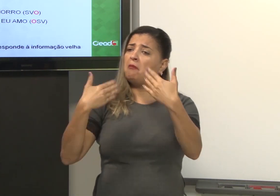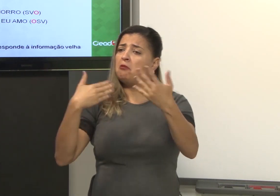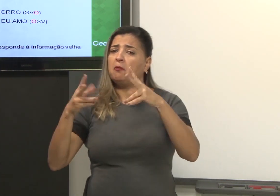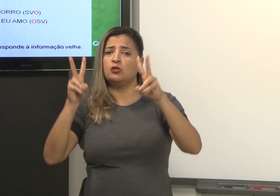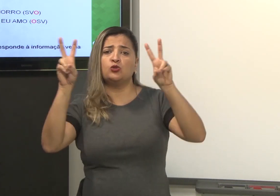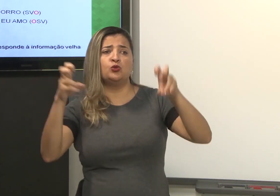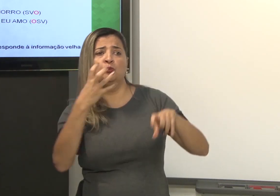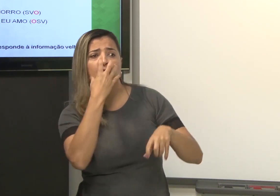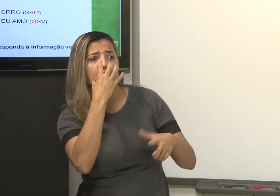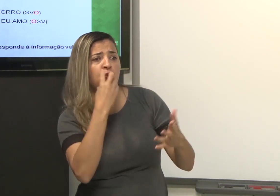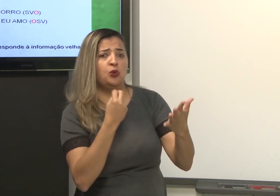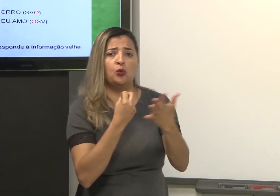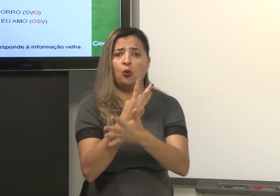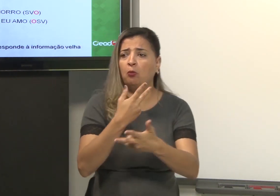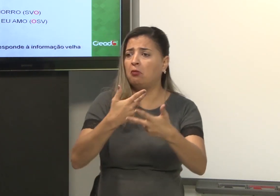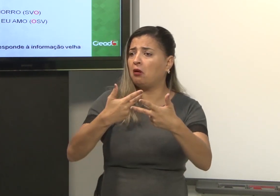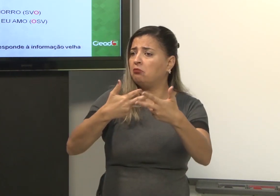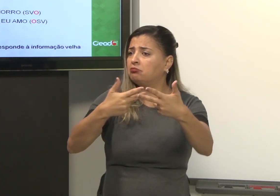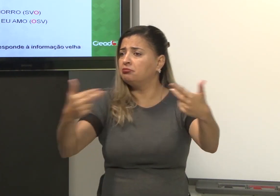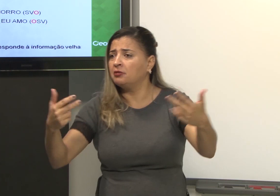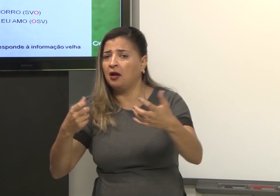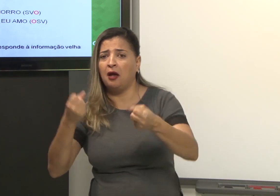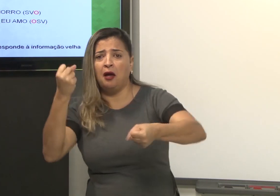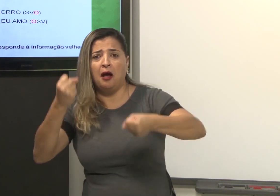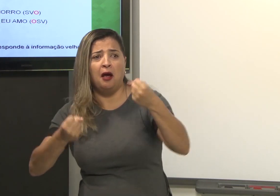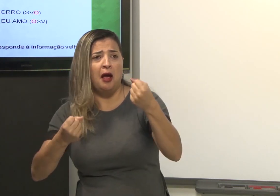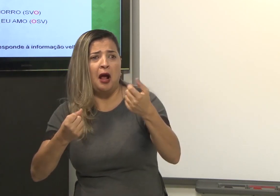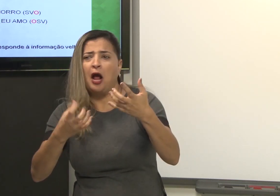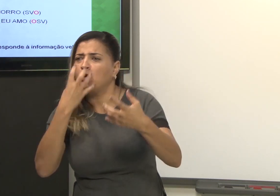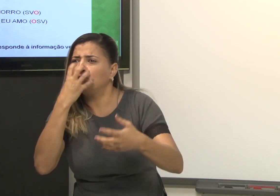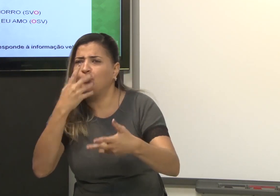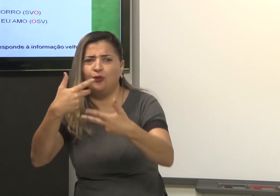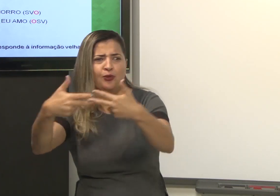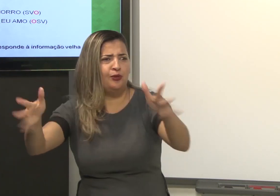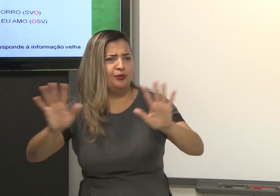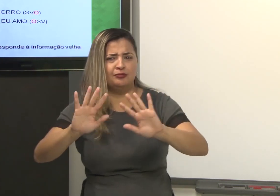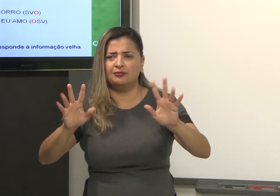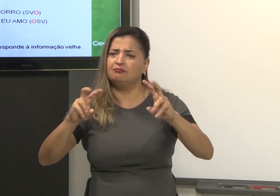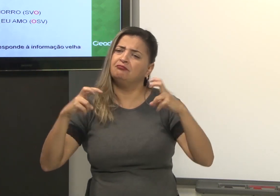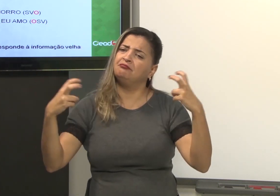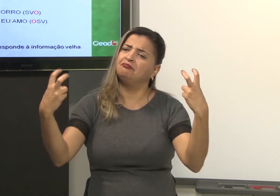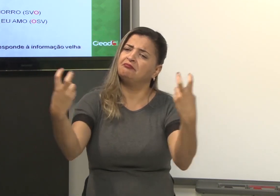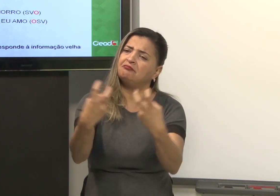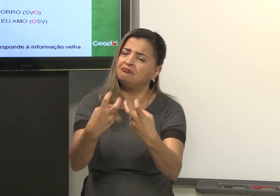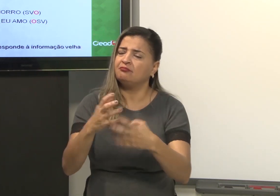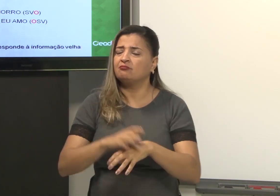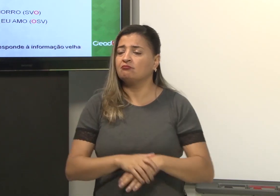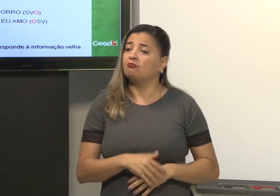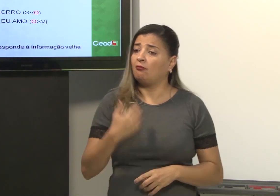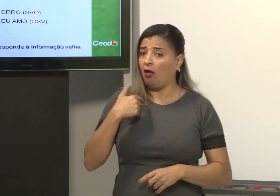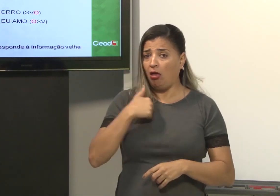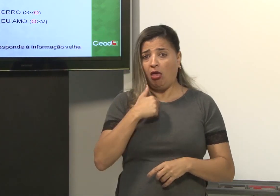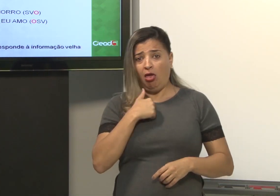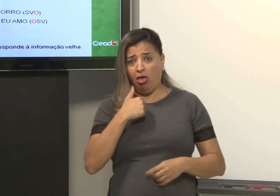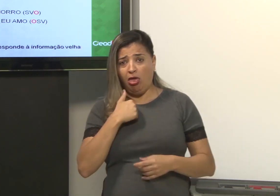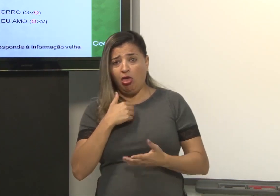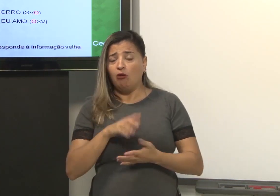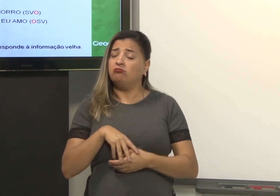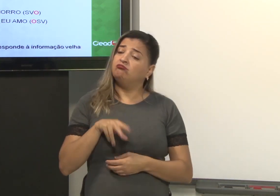exemplo, sentados, falando sobre cachorros, de carro, de várias coisas, e tem uma roda de conversa ali, eu